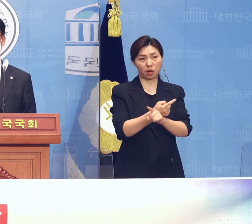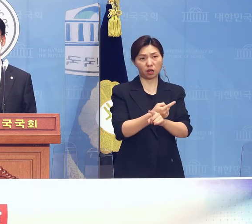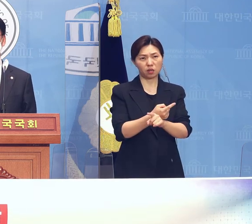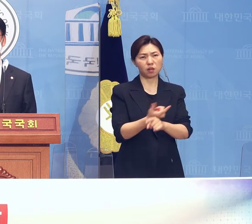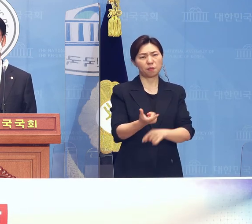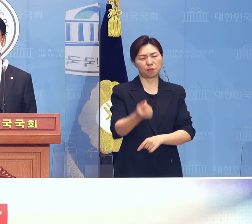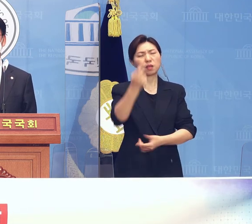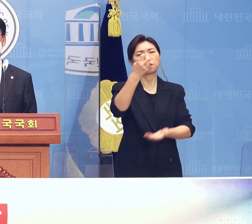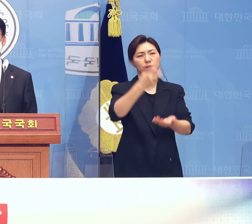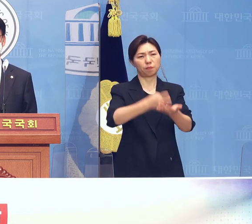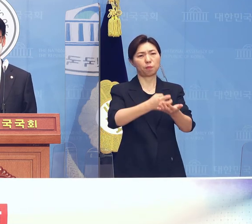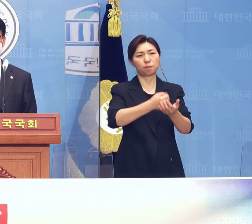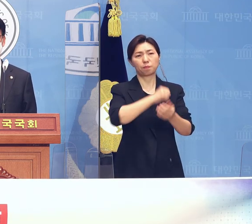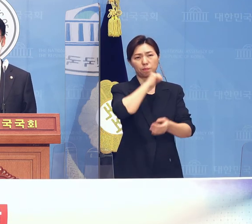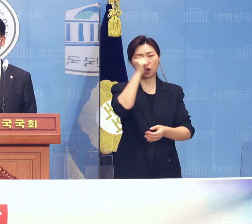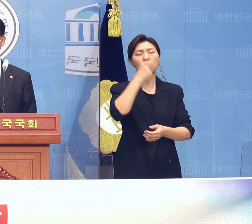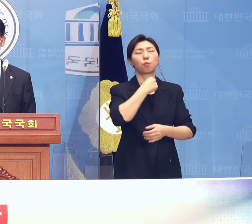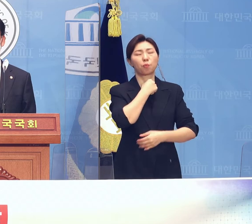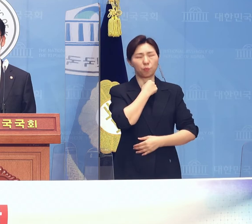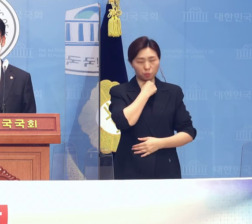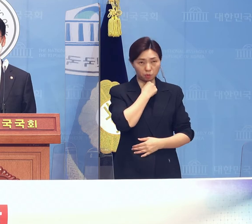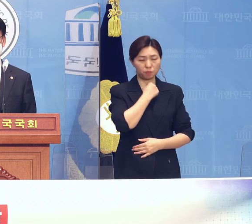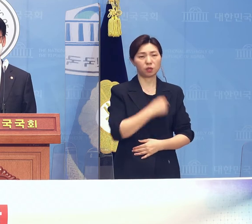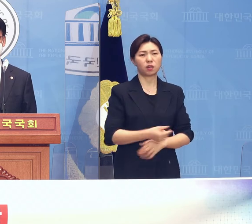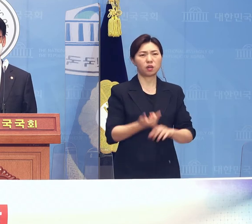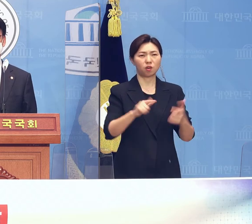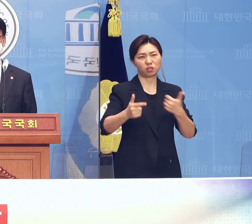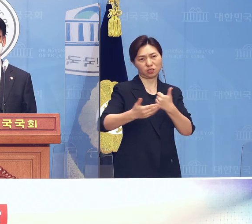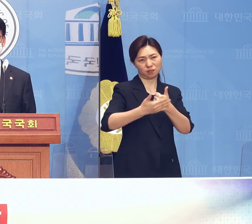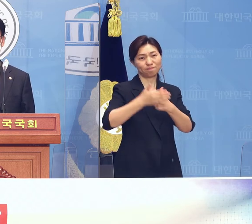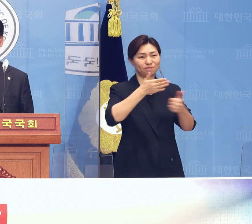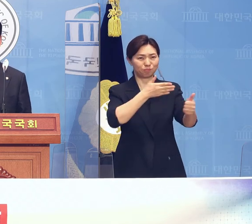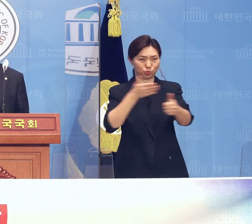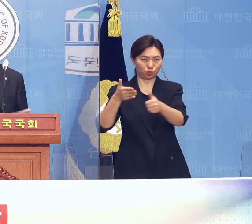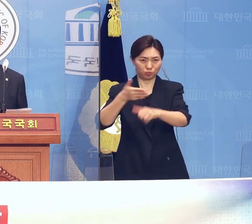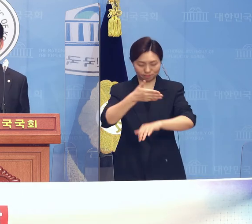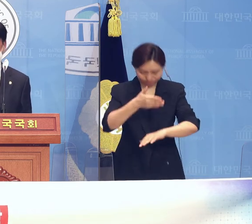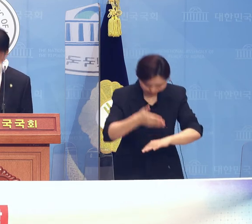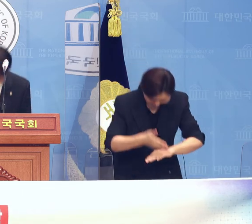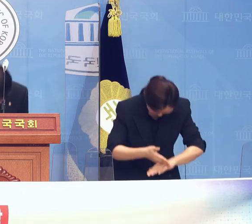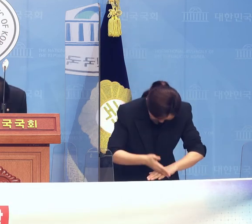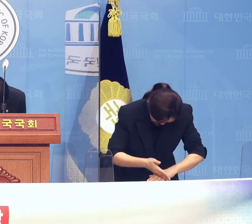도움이 개정될 수 있도록 많은 협조 부탁드리겠습니다. 감사합니다. 감사합니다.